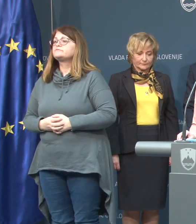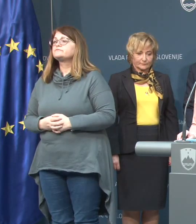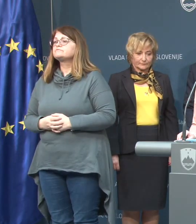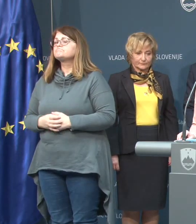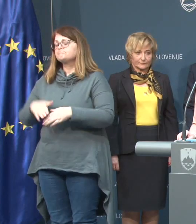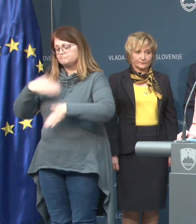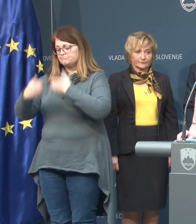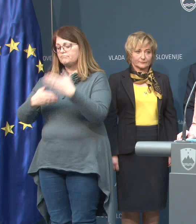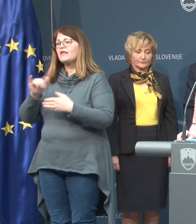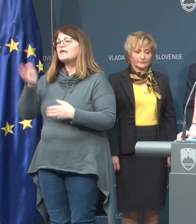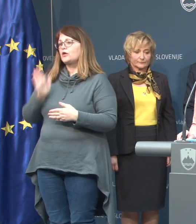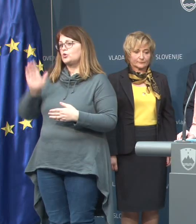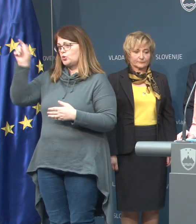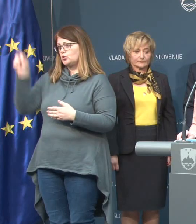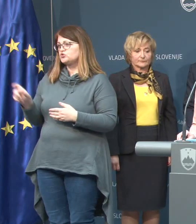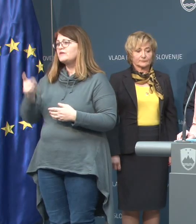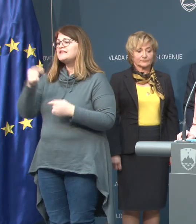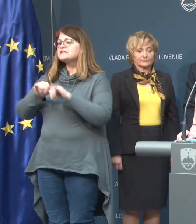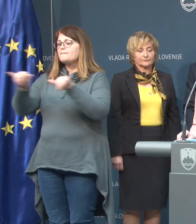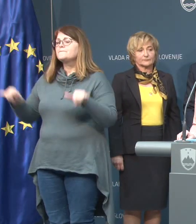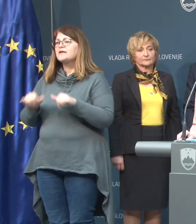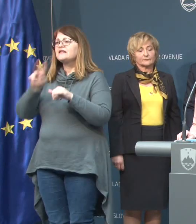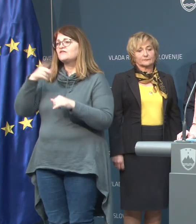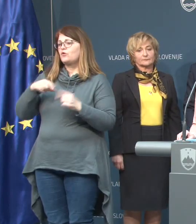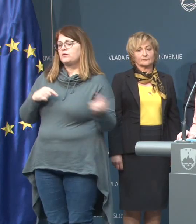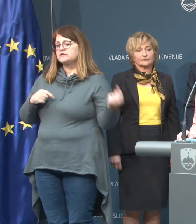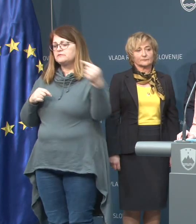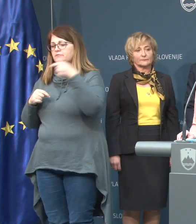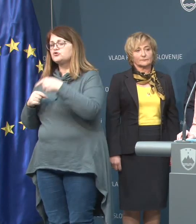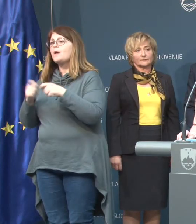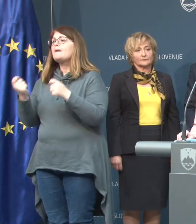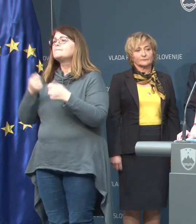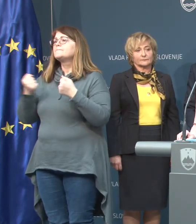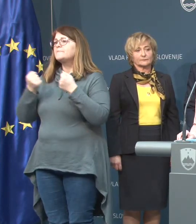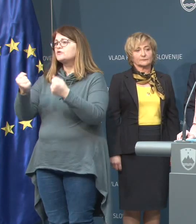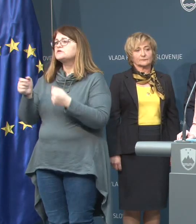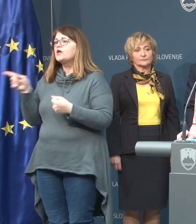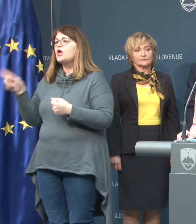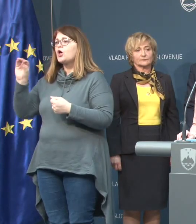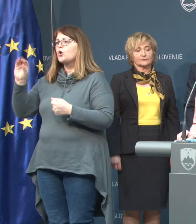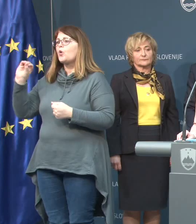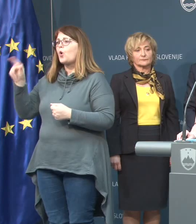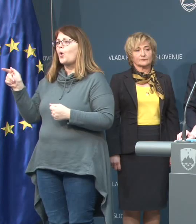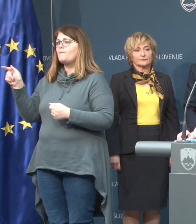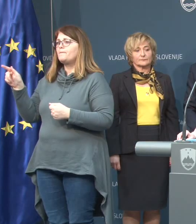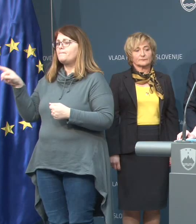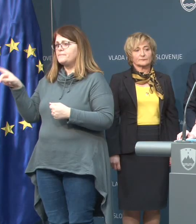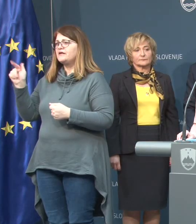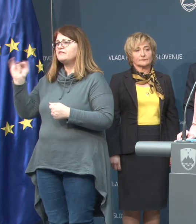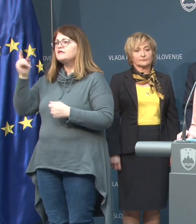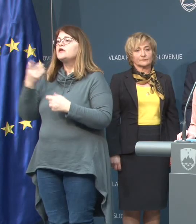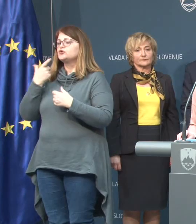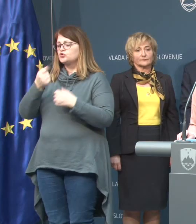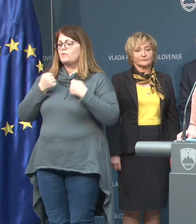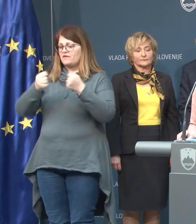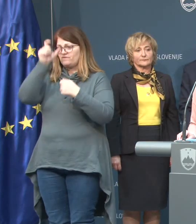Nadalje je gospod iz Benetk v Ljubljano prišel s prevoznikom Go Opti, skupaj s potniki in